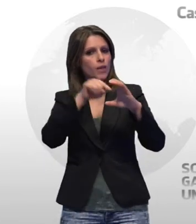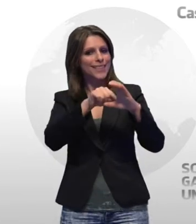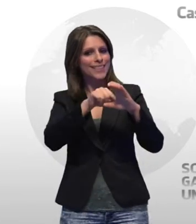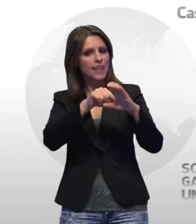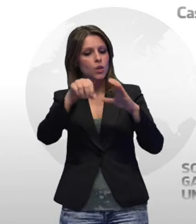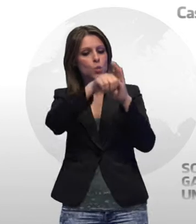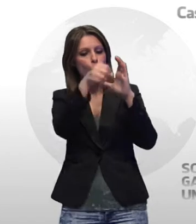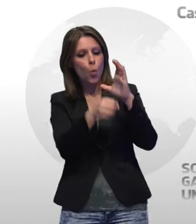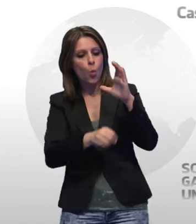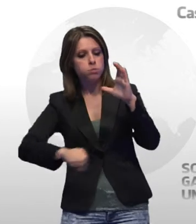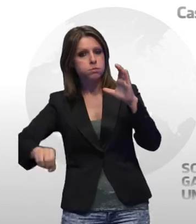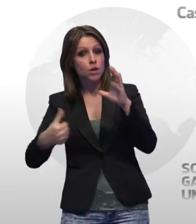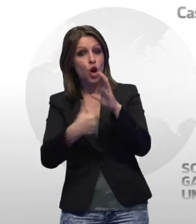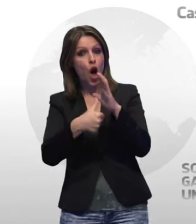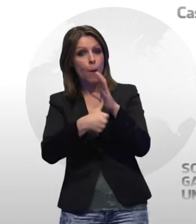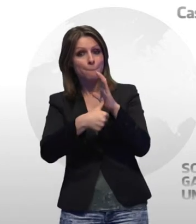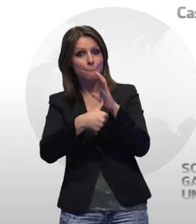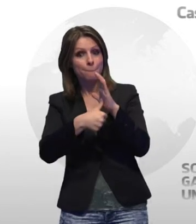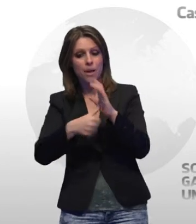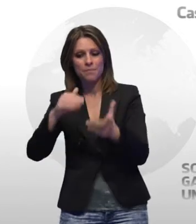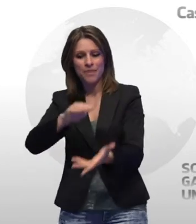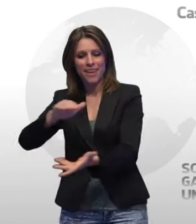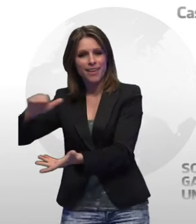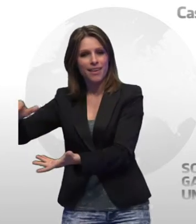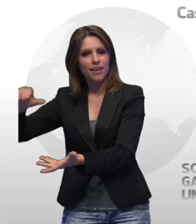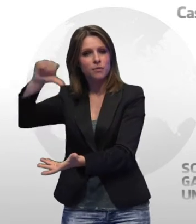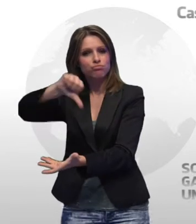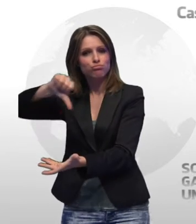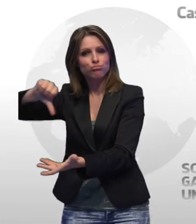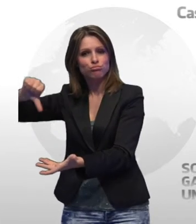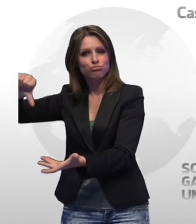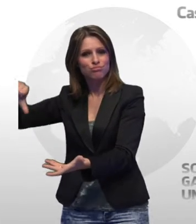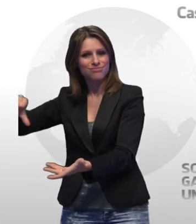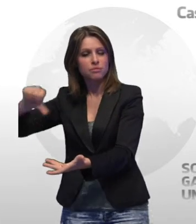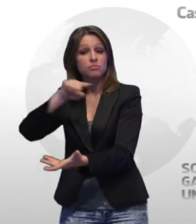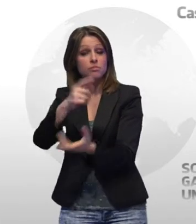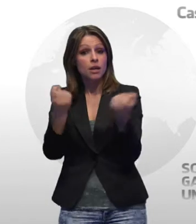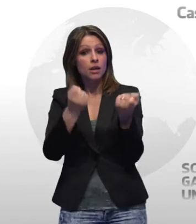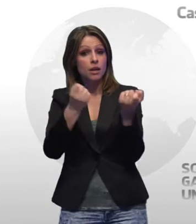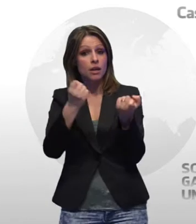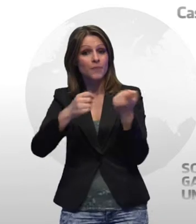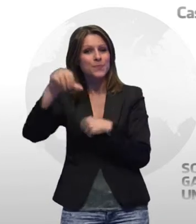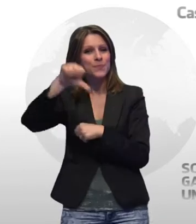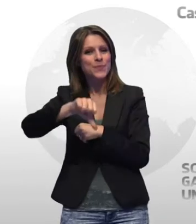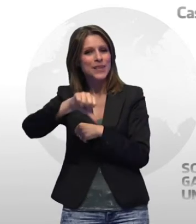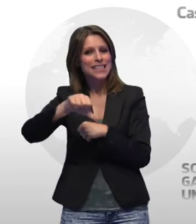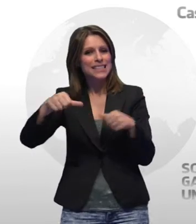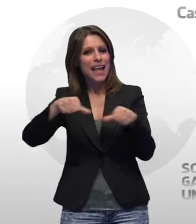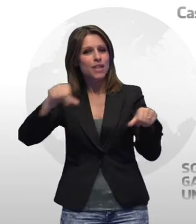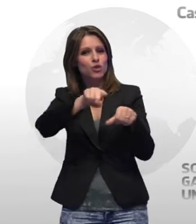cisterna di un'autobotte parcheggiata dietro una stazione di servizio, sulla strada statale 7 Appia.